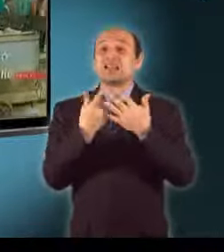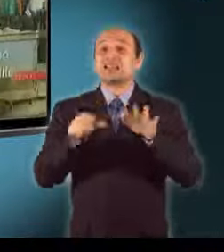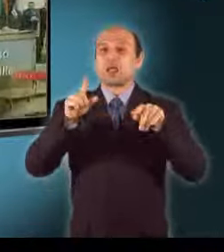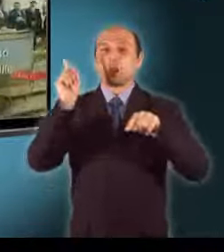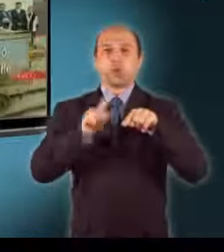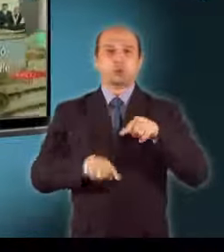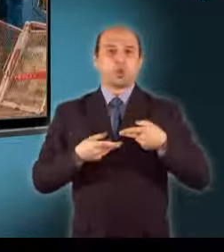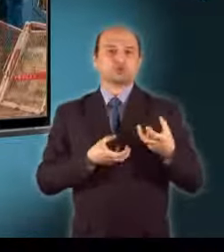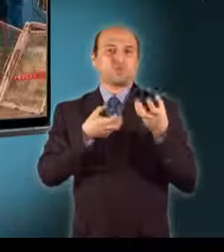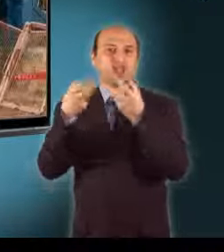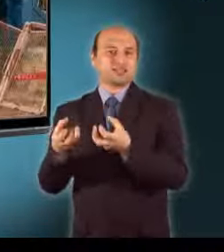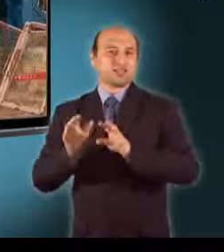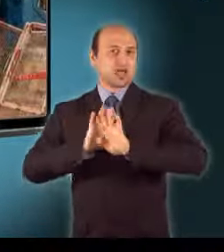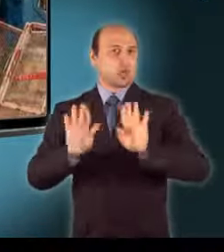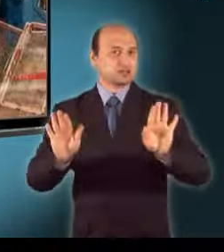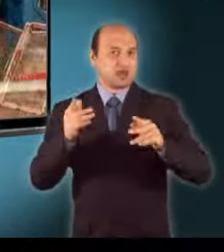hozták a felszínre.